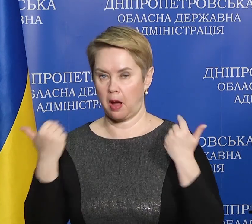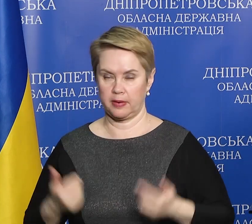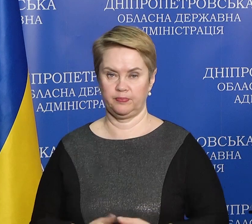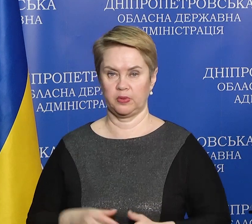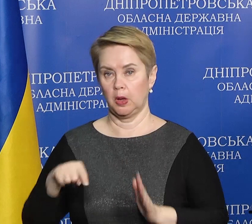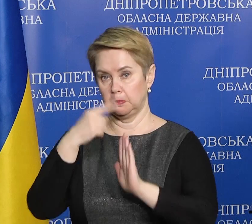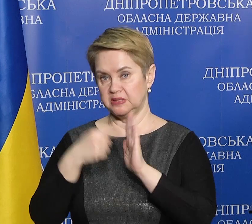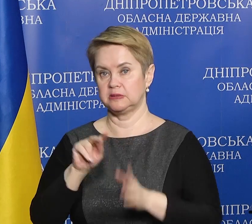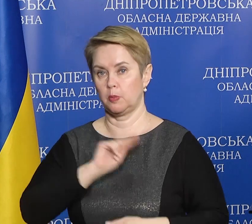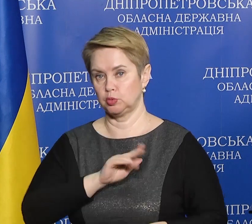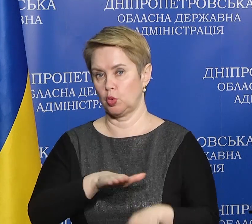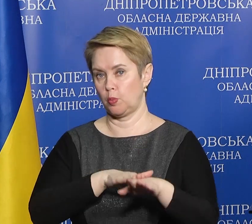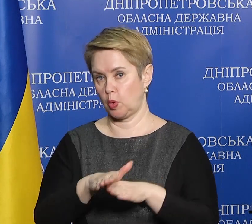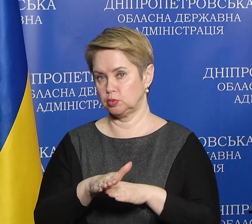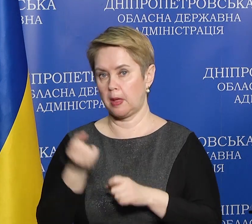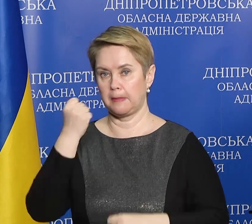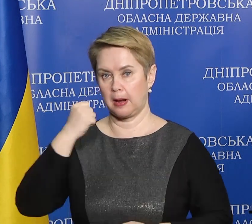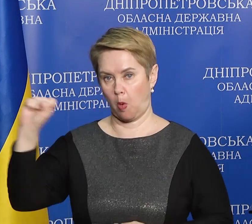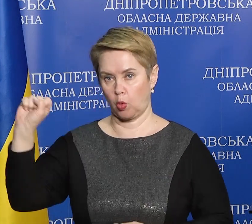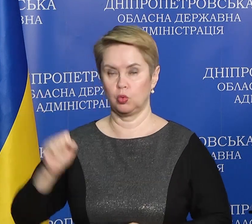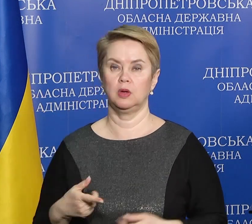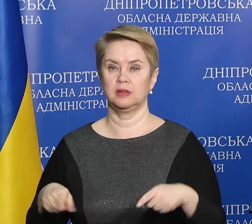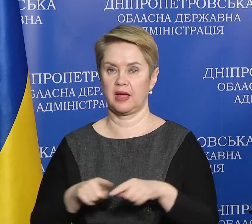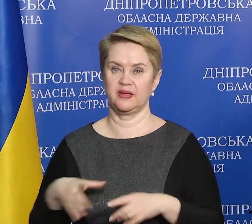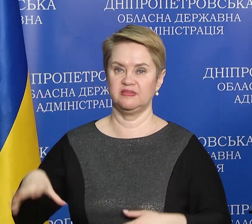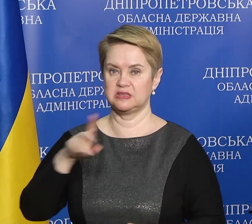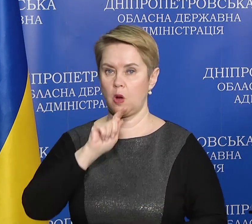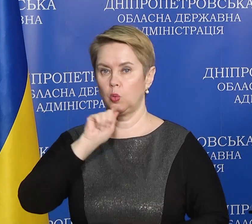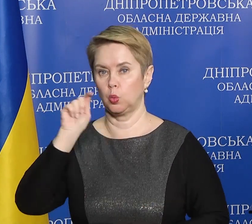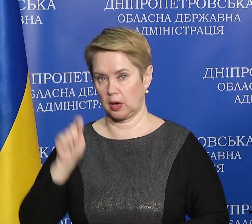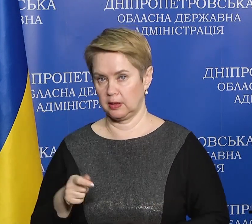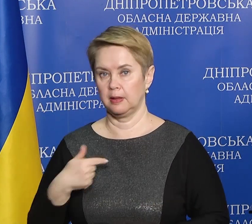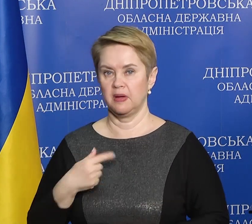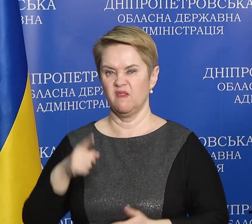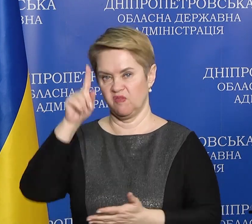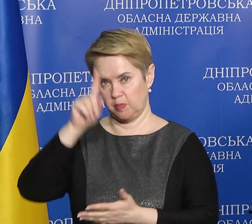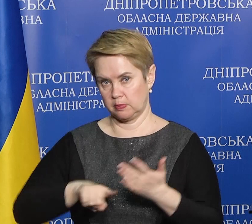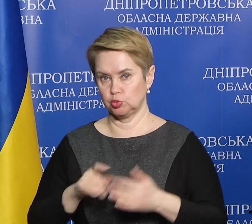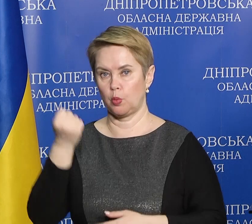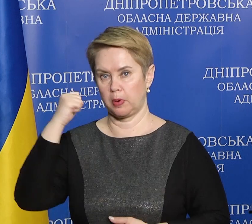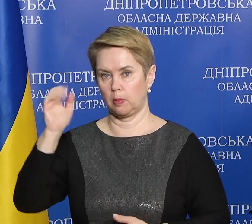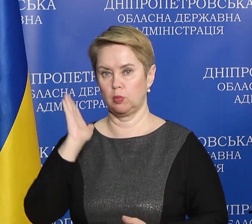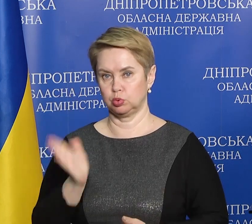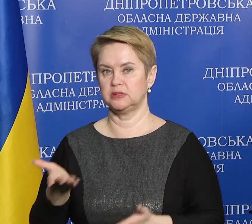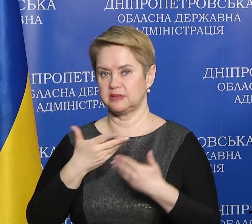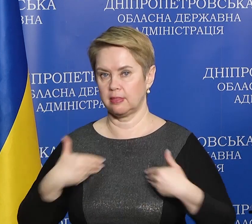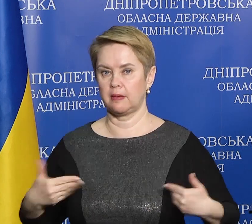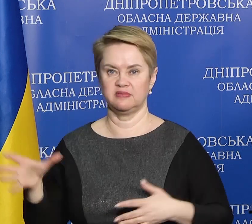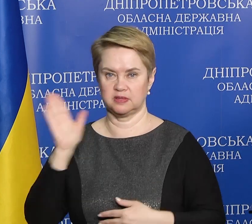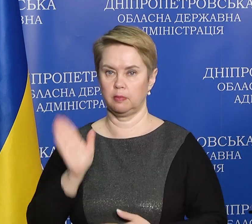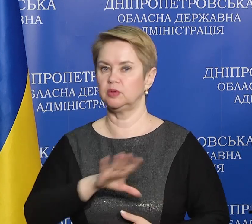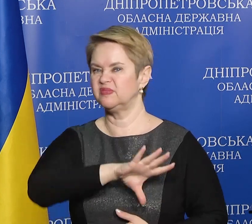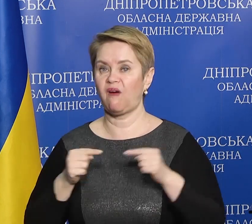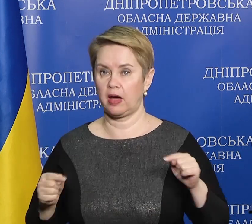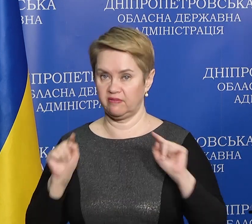Місто працює повністю на перемогу, так як і вся Україна, і ми впевнені, що перемога буде за нами, і все буде